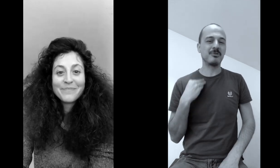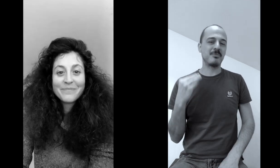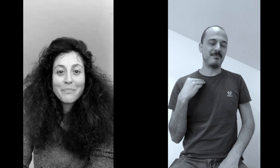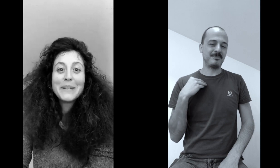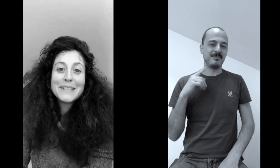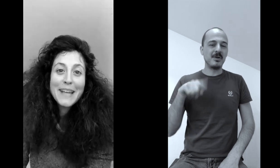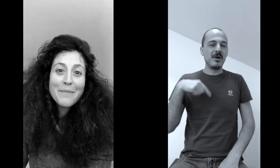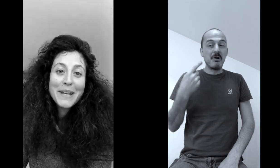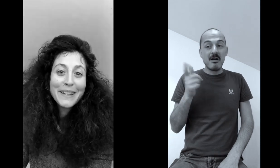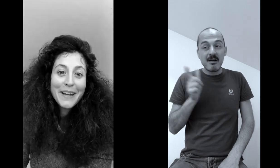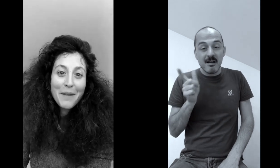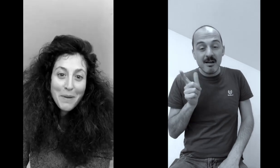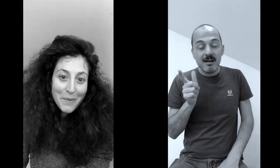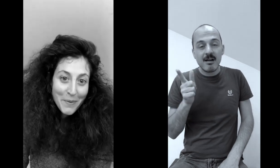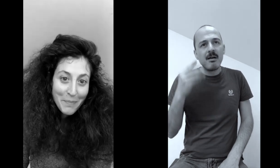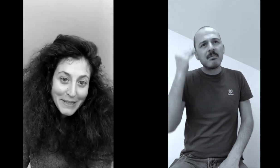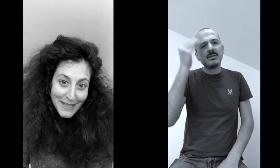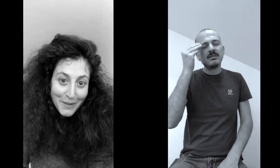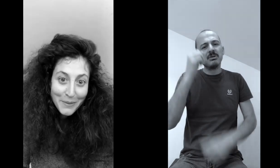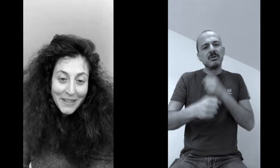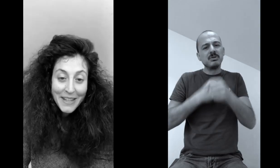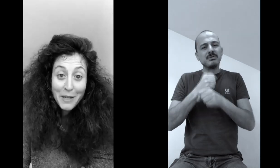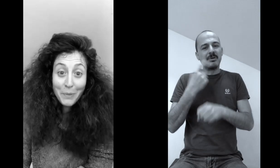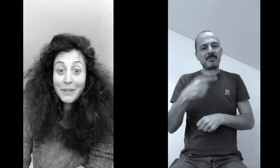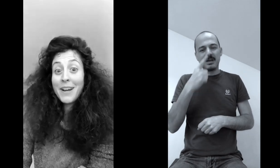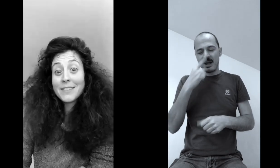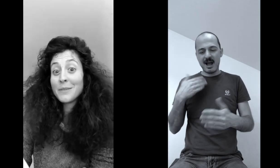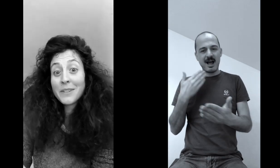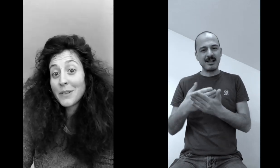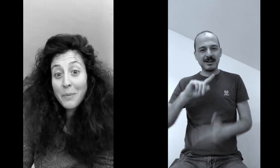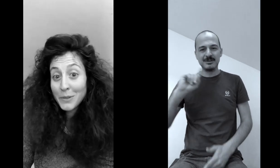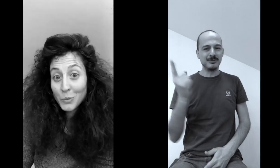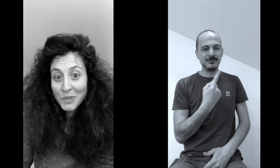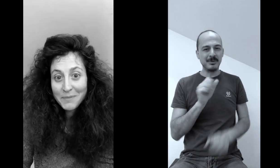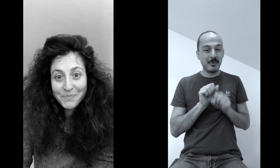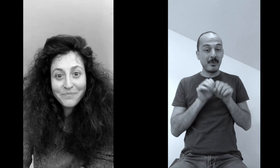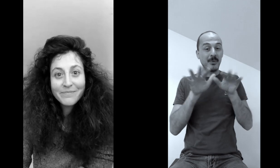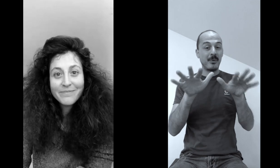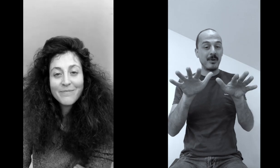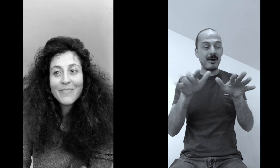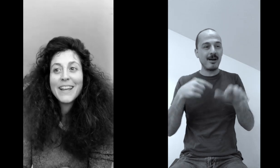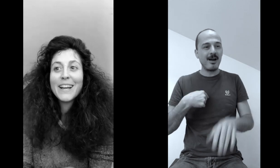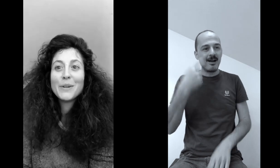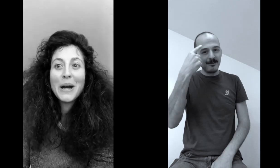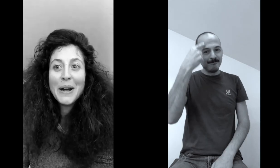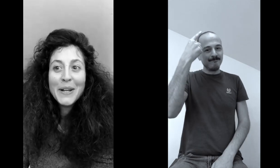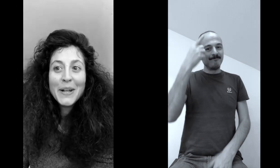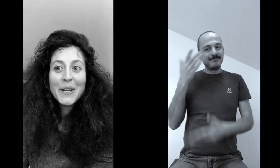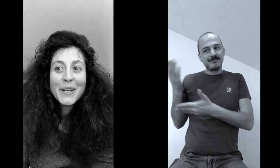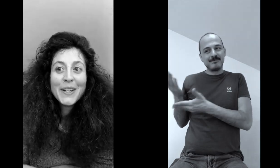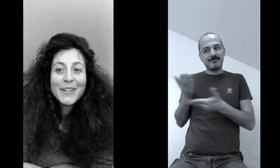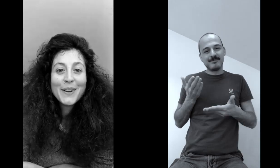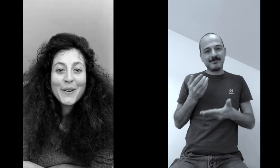poi insieme abbiamo pensato che poteva essere una storia per tutti e allora